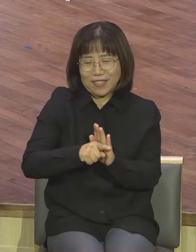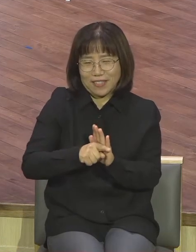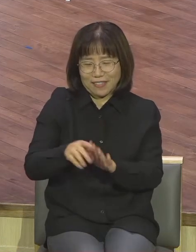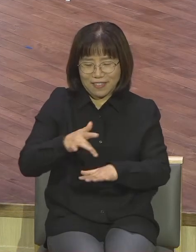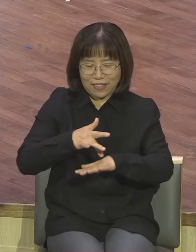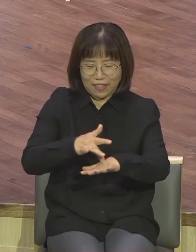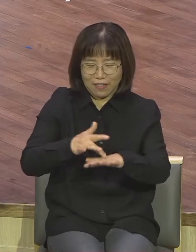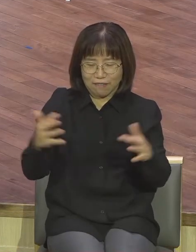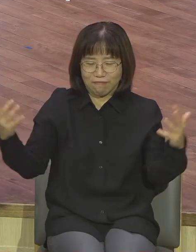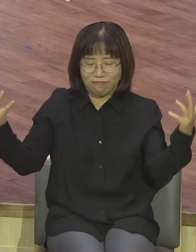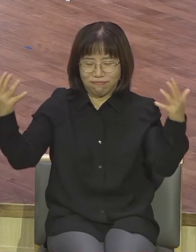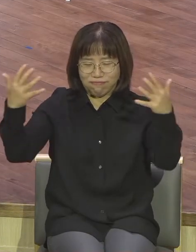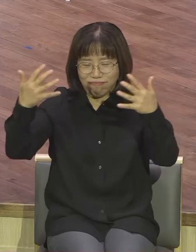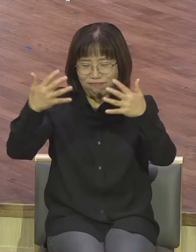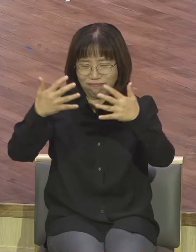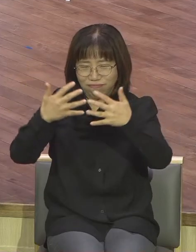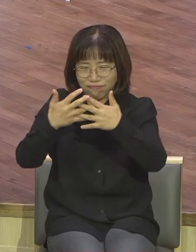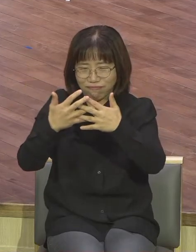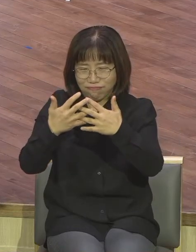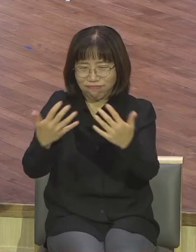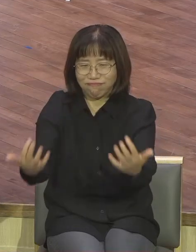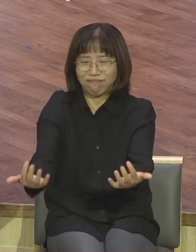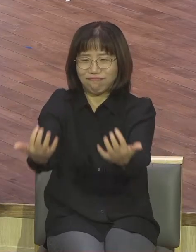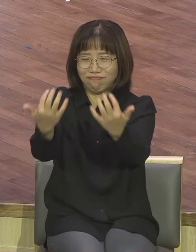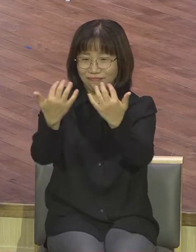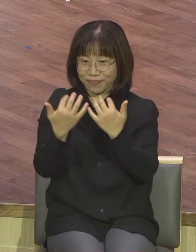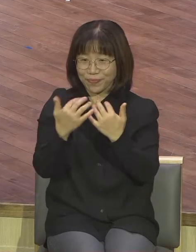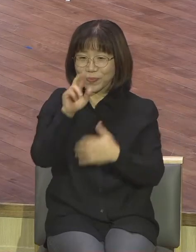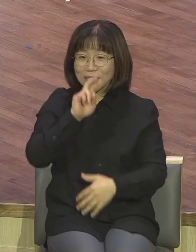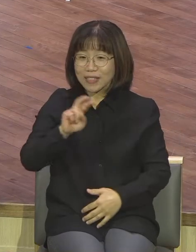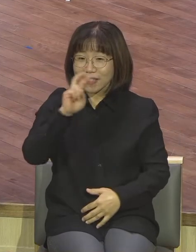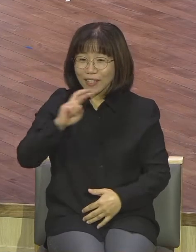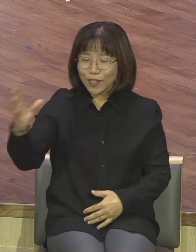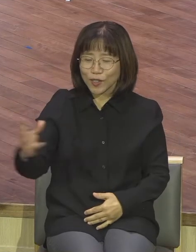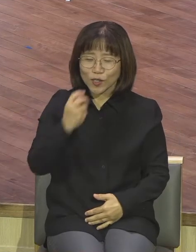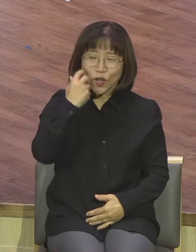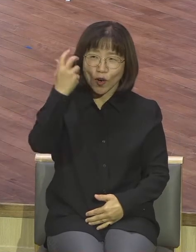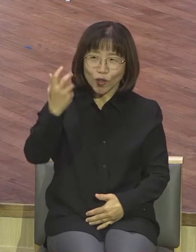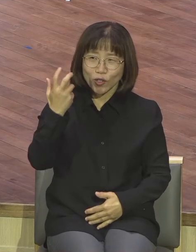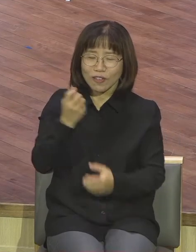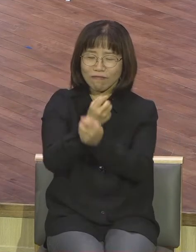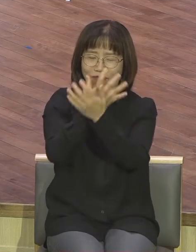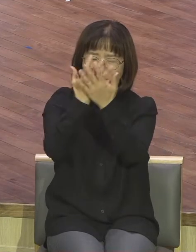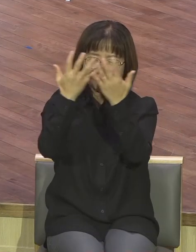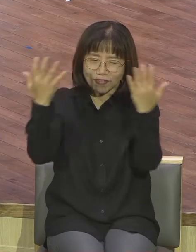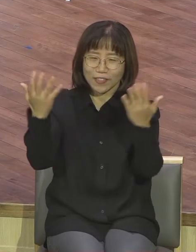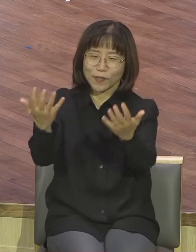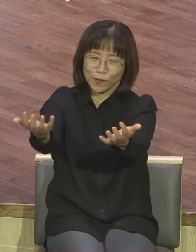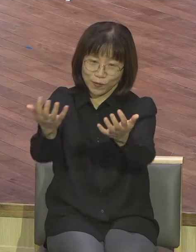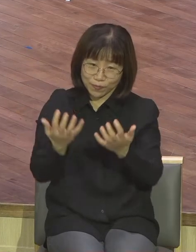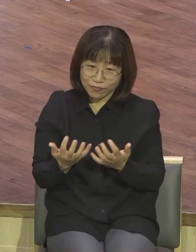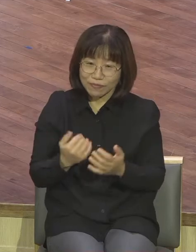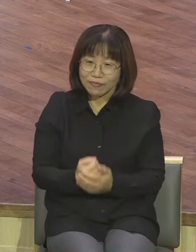찬양하면 성령이 확 차도 아멘 그래서 여러분 성령 충만 성령 계시지만은